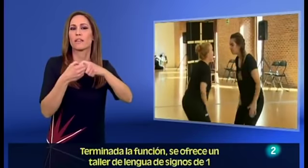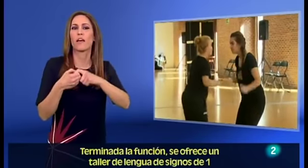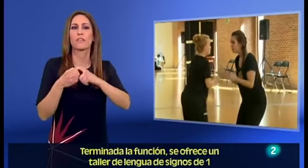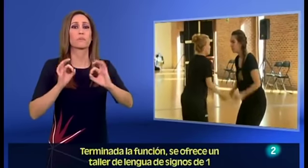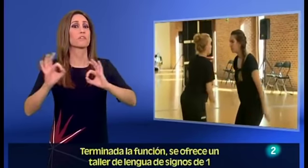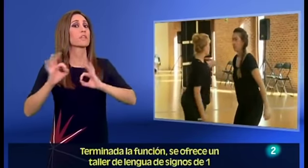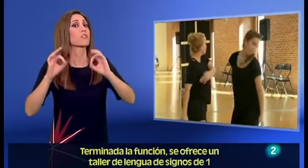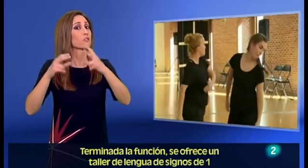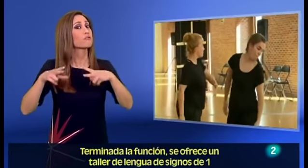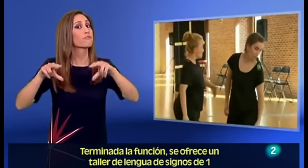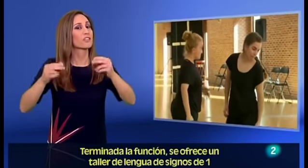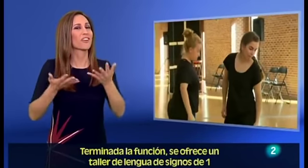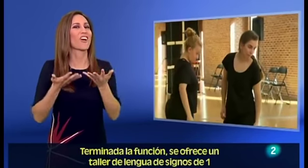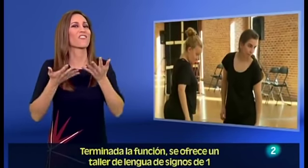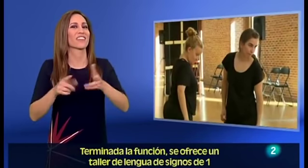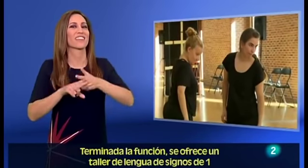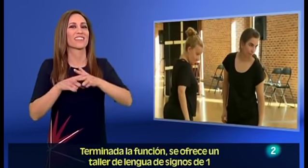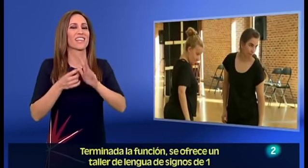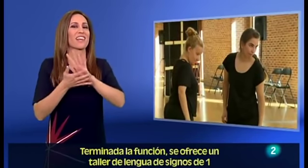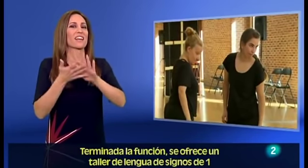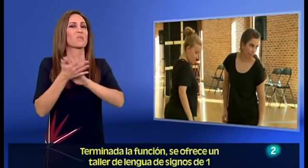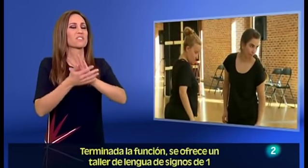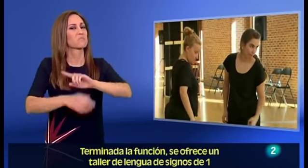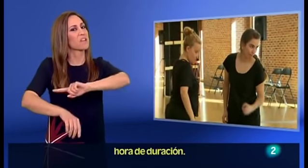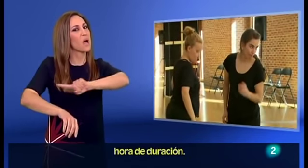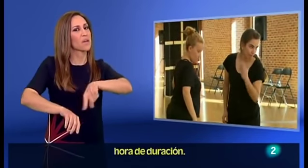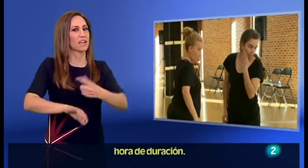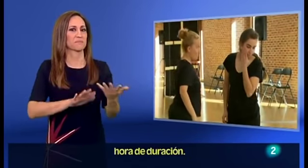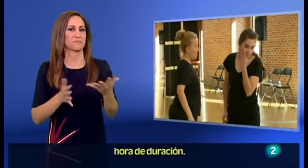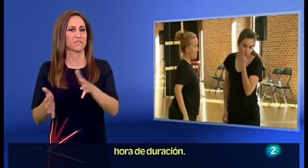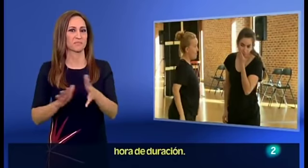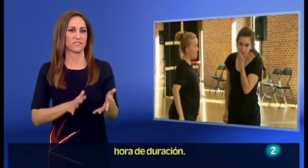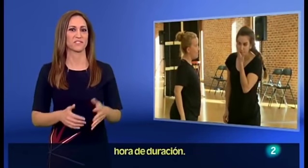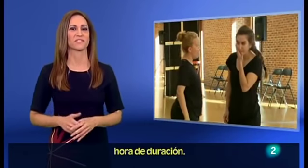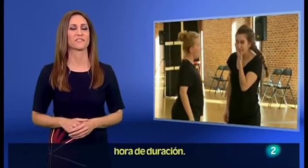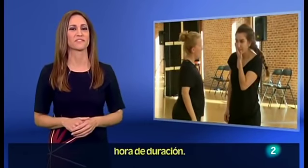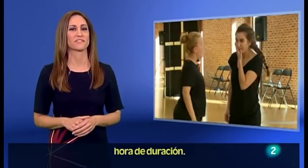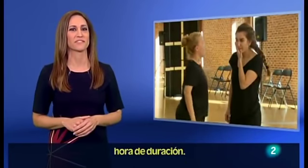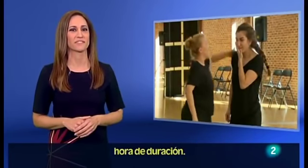Terminada la función, se ofrece un taller de lengua de signos de una hora de duración.